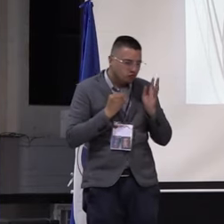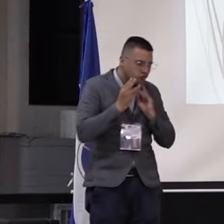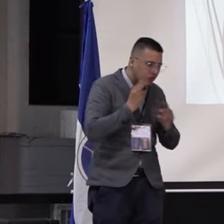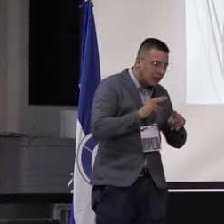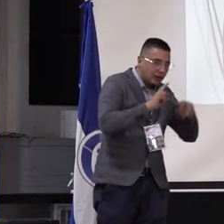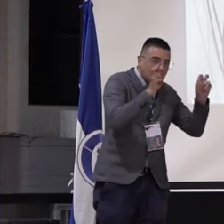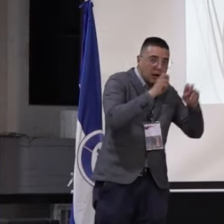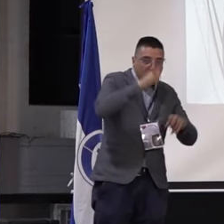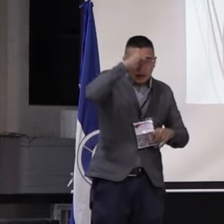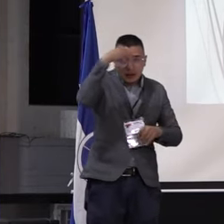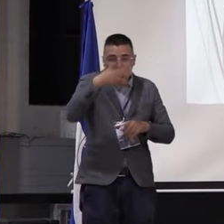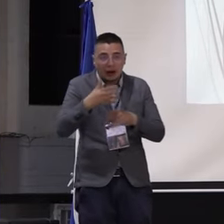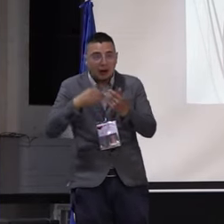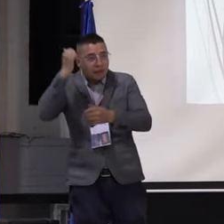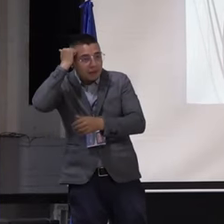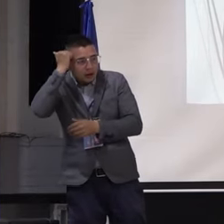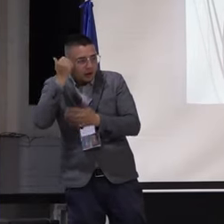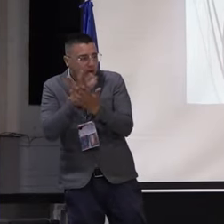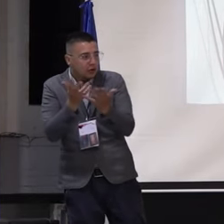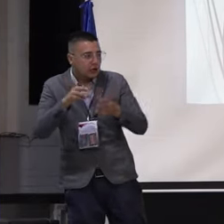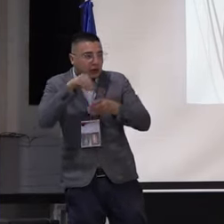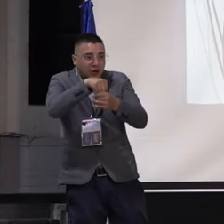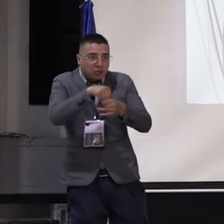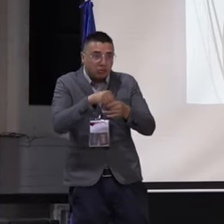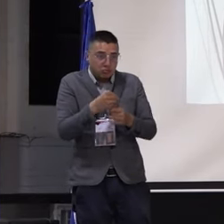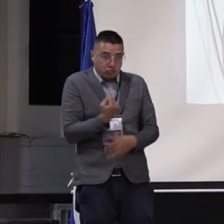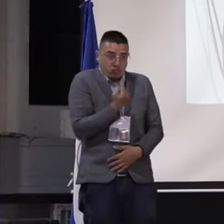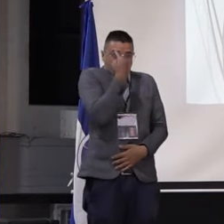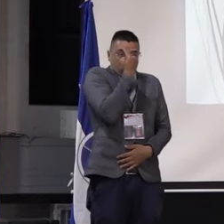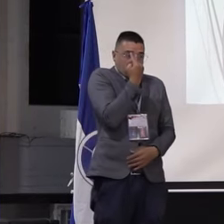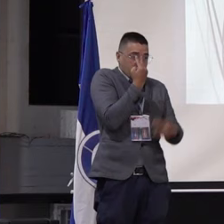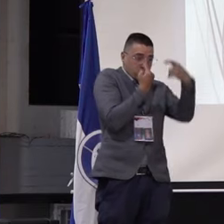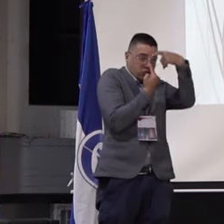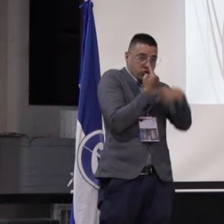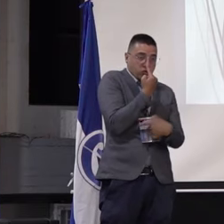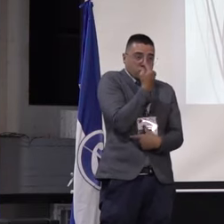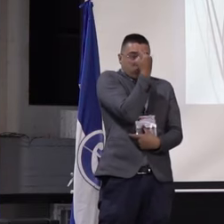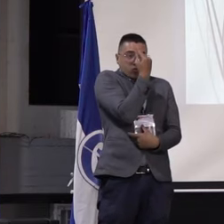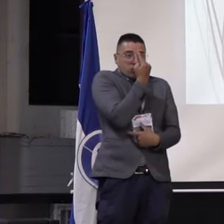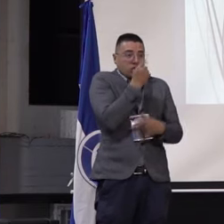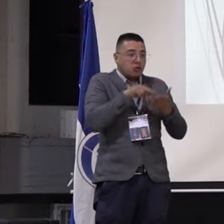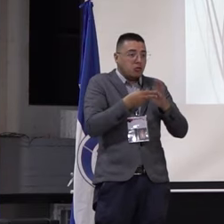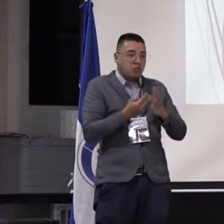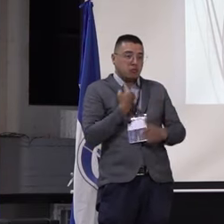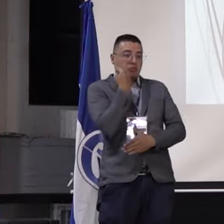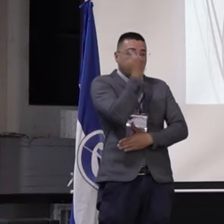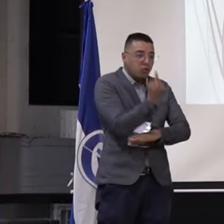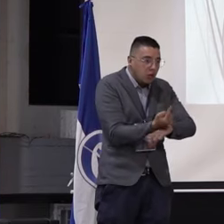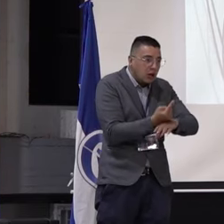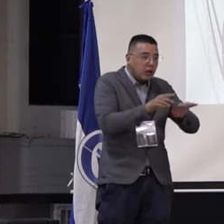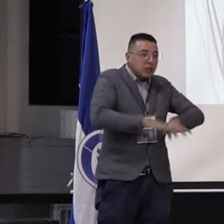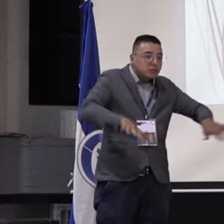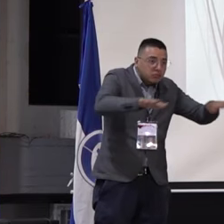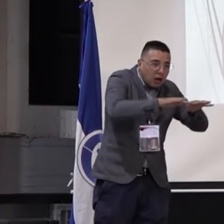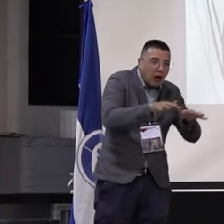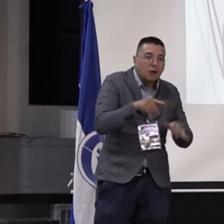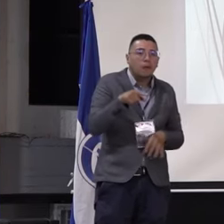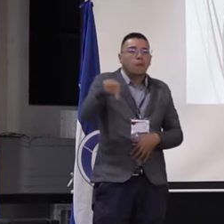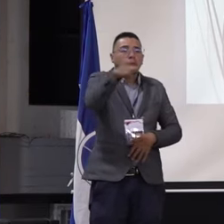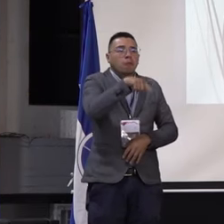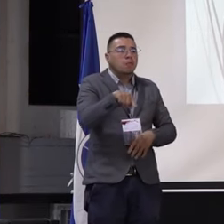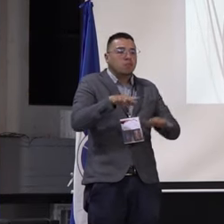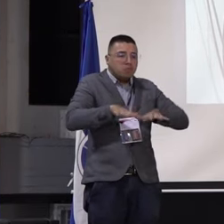tipo pedagógico y didáctico. Y pues son un vínculo, cada maestro es un vínculo donde está en su escuela, en espacios no convencionales de aprendizaje.